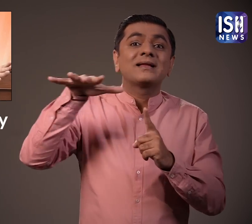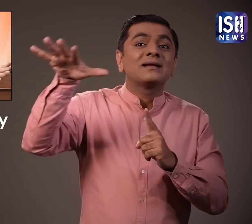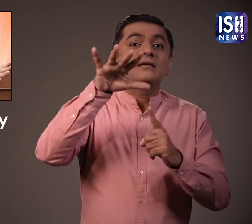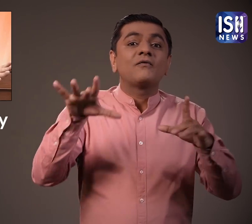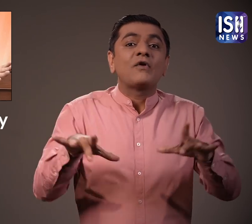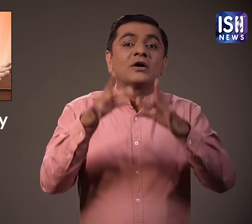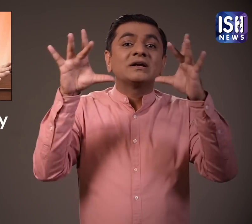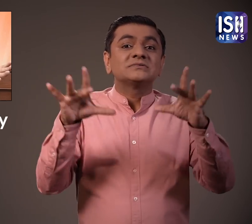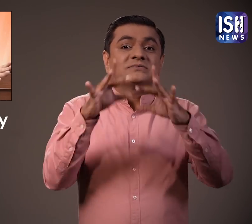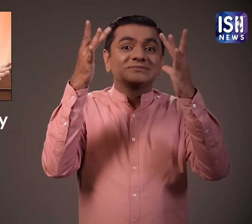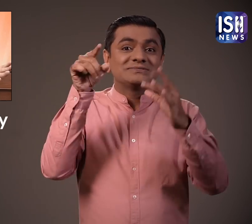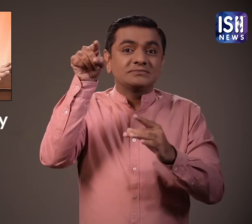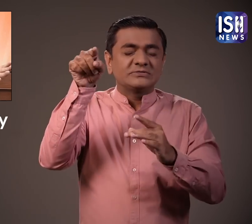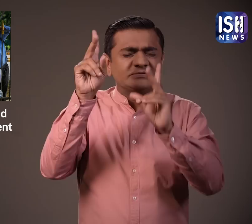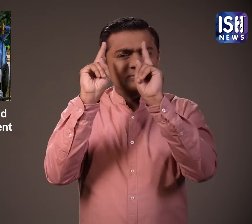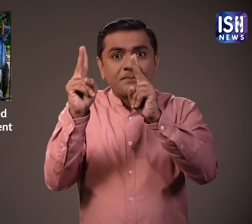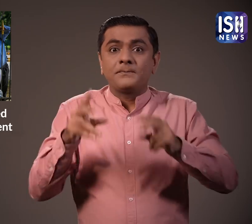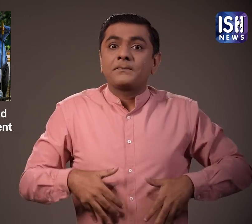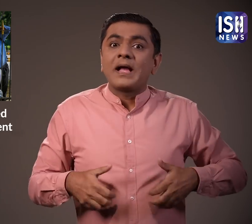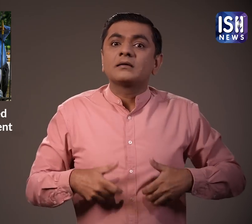दिल्ली के वन शेत्र बंदरों से भरे हुए है